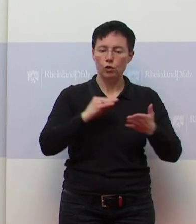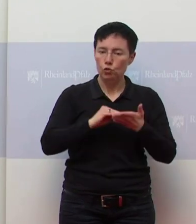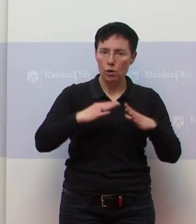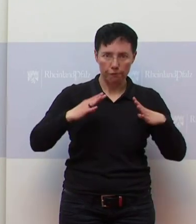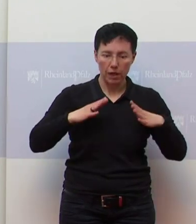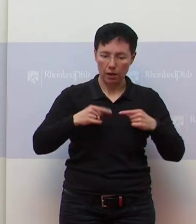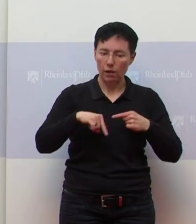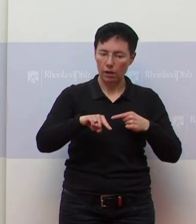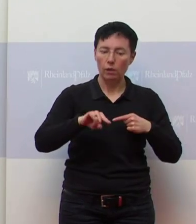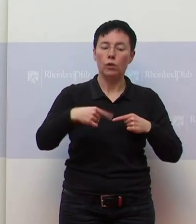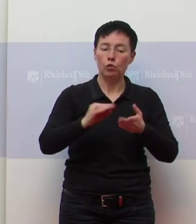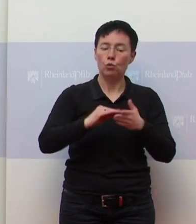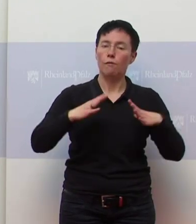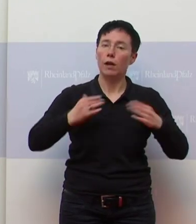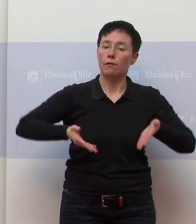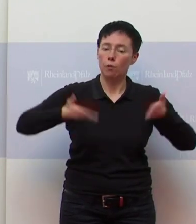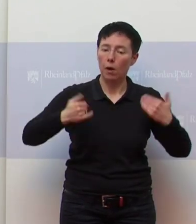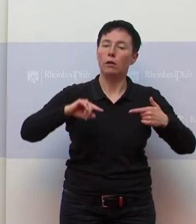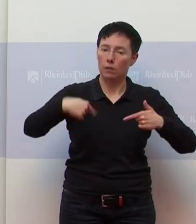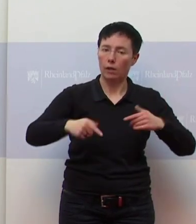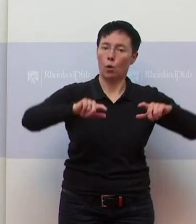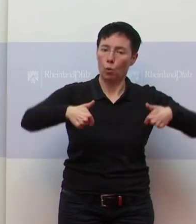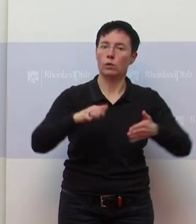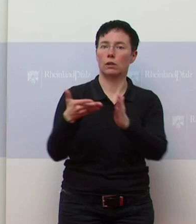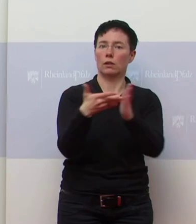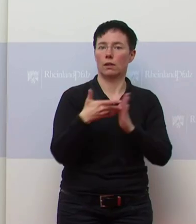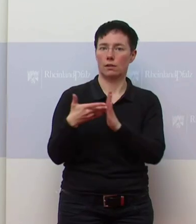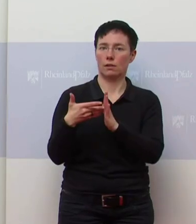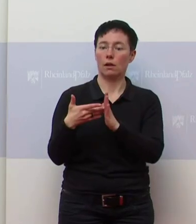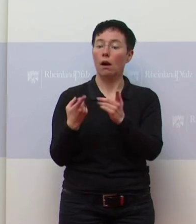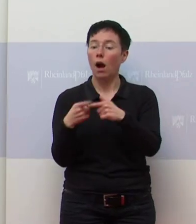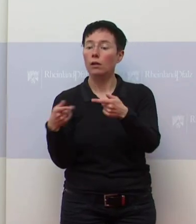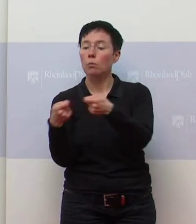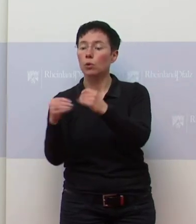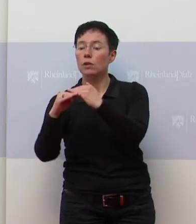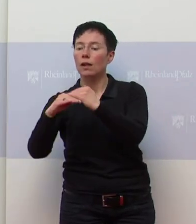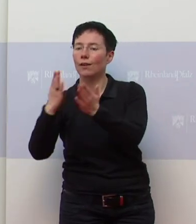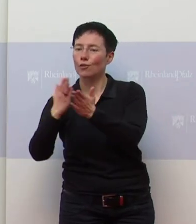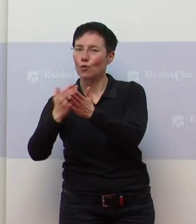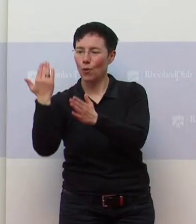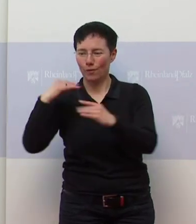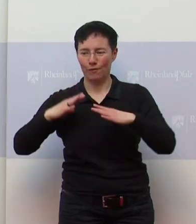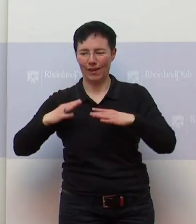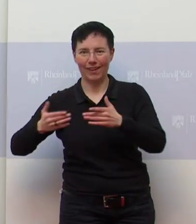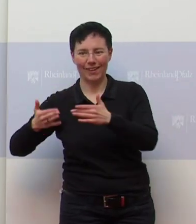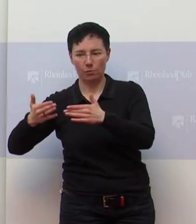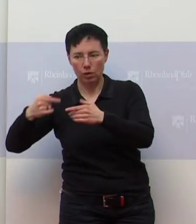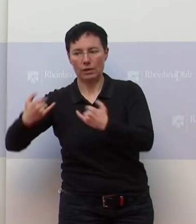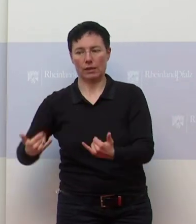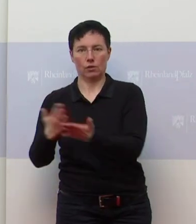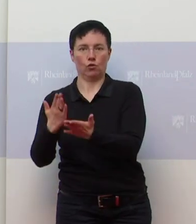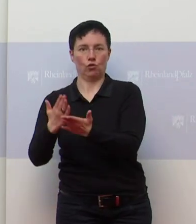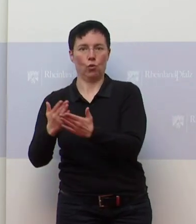nach den Schulferien direkt losgehen. In anderen Bundesländern, die jetzt noch länger Schule haben, geht es jetzt schon los. Und insofern haben wir noch einen dritten